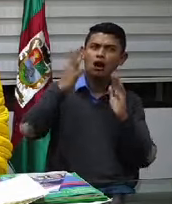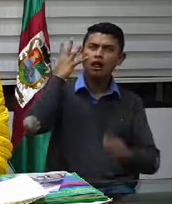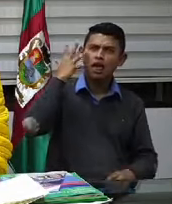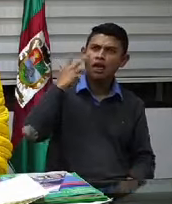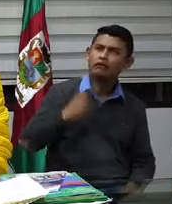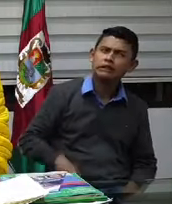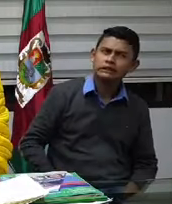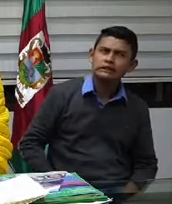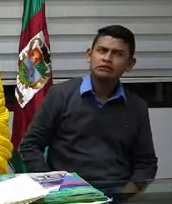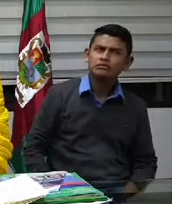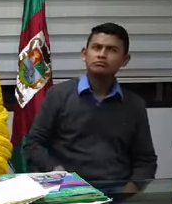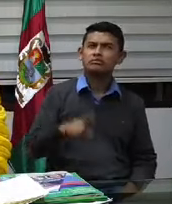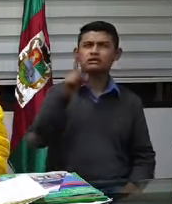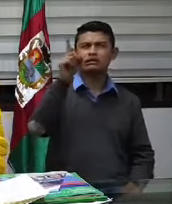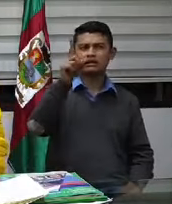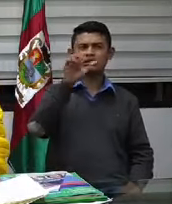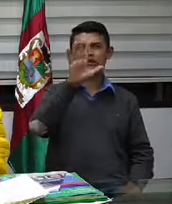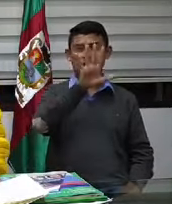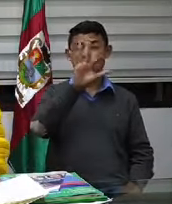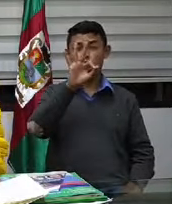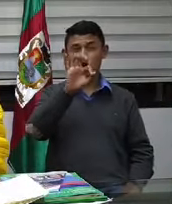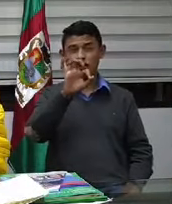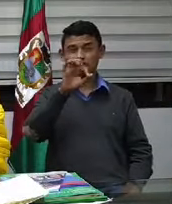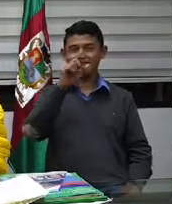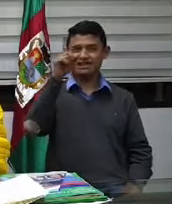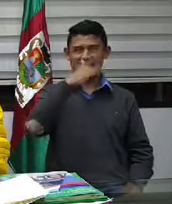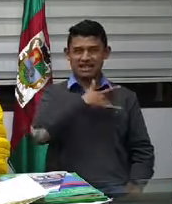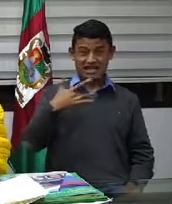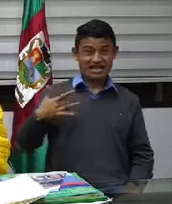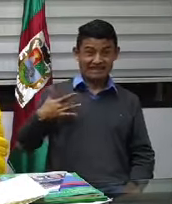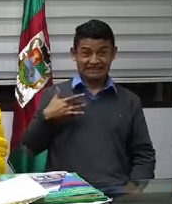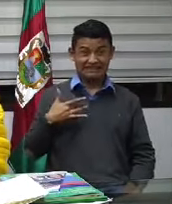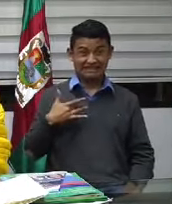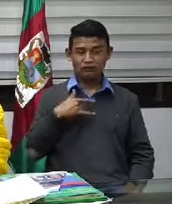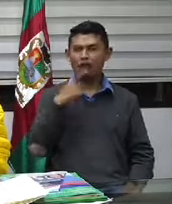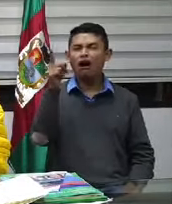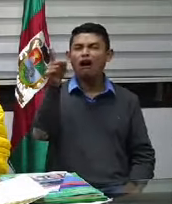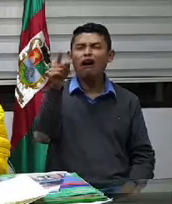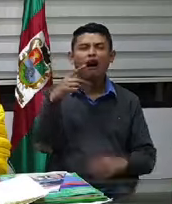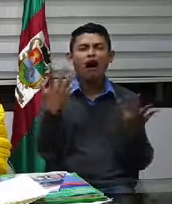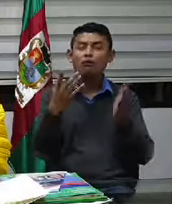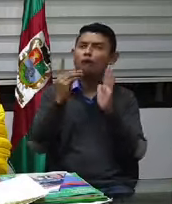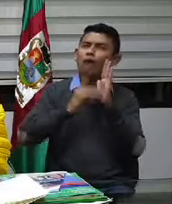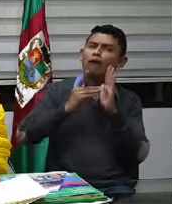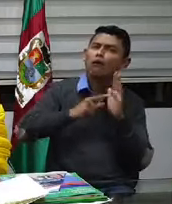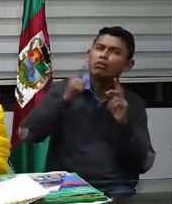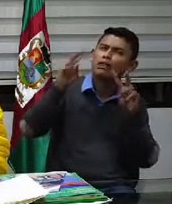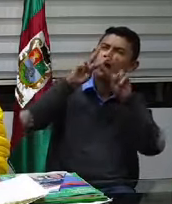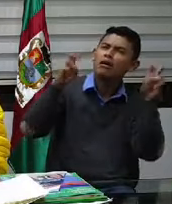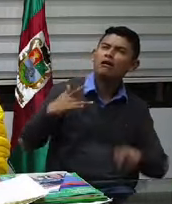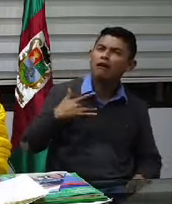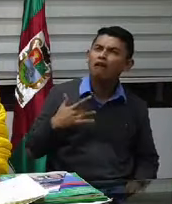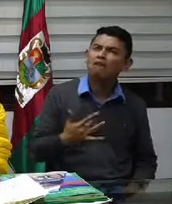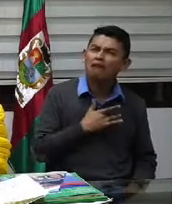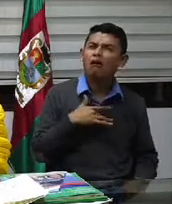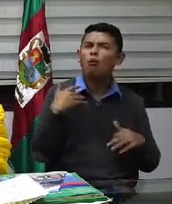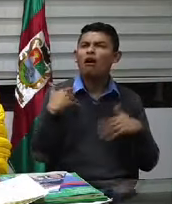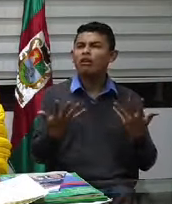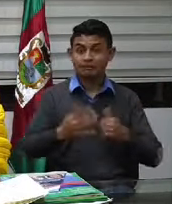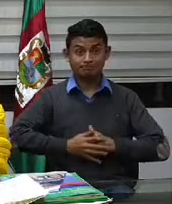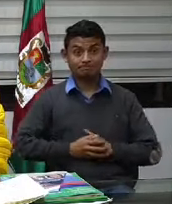538 que tiene que ver con lo de salud, en el cual me parece que es un tema que el país tiene que